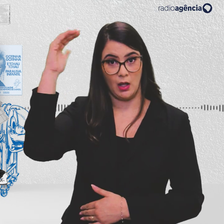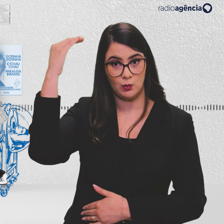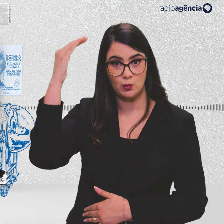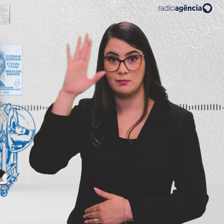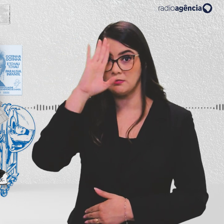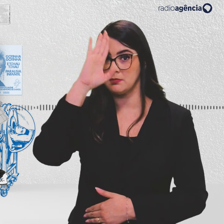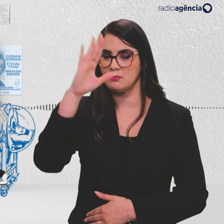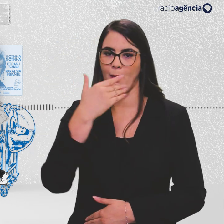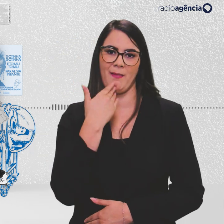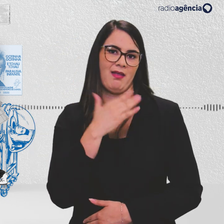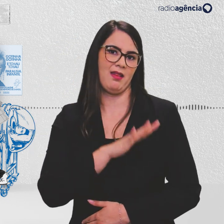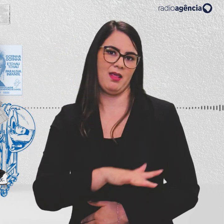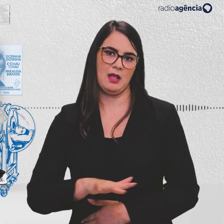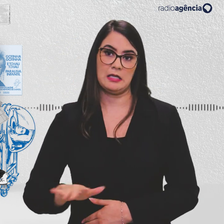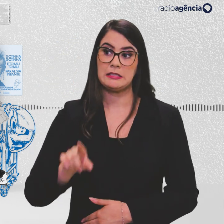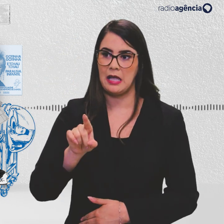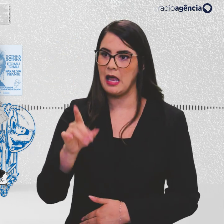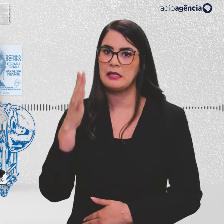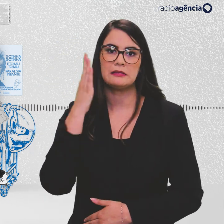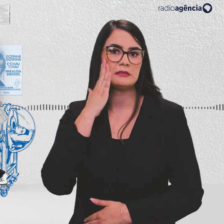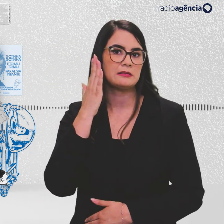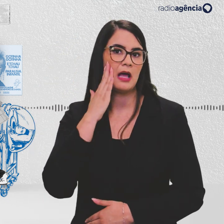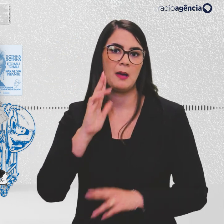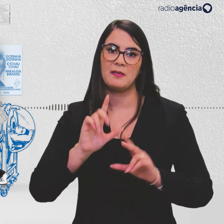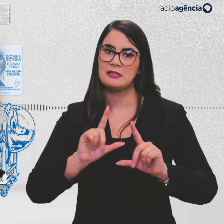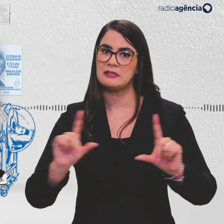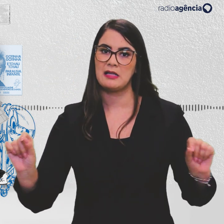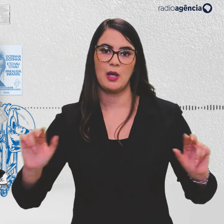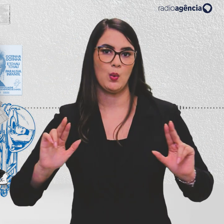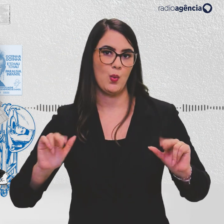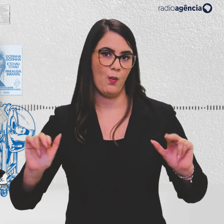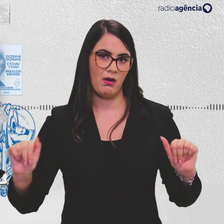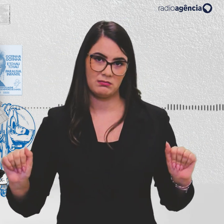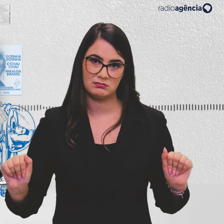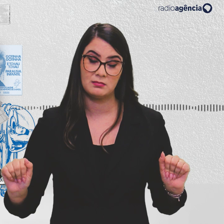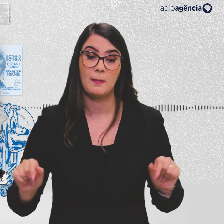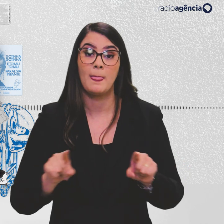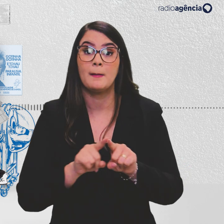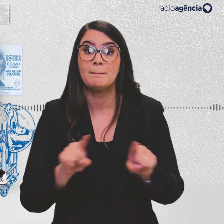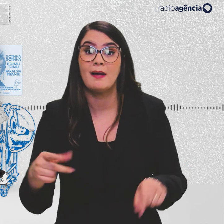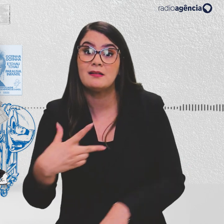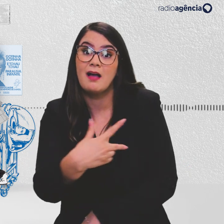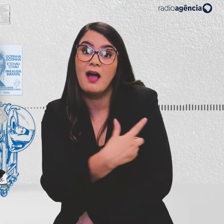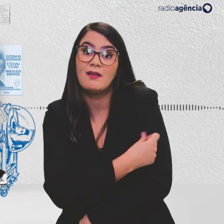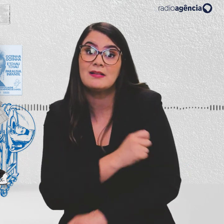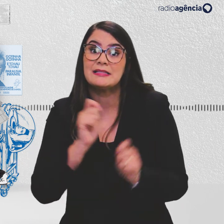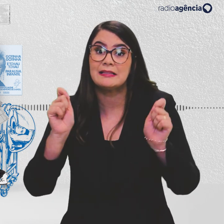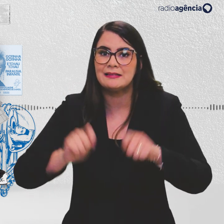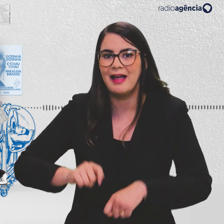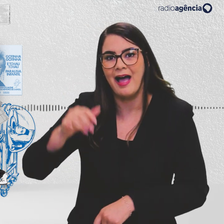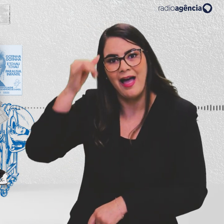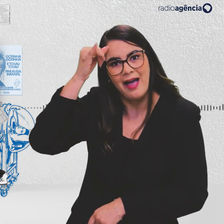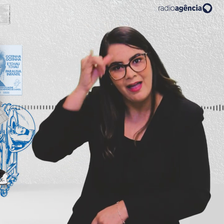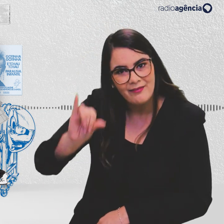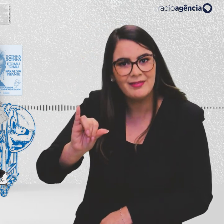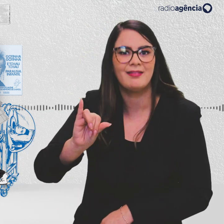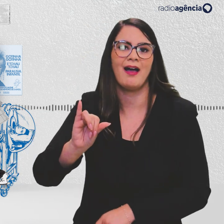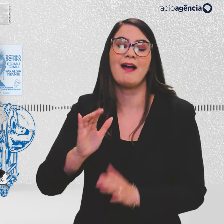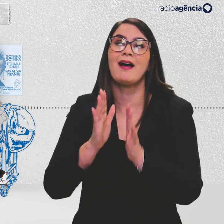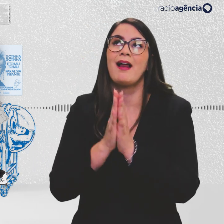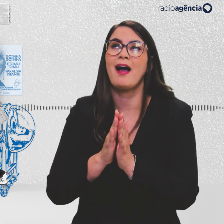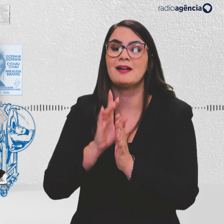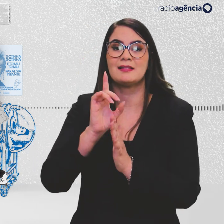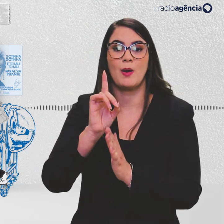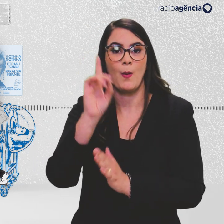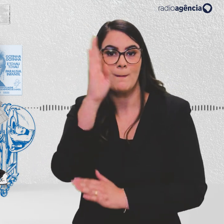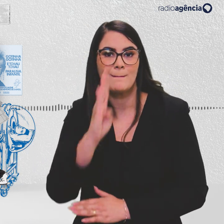crianças. E elas sabiam que nunca saíram de lá. Mas a vacina pode evitar isso. E graças a ela que o Brasil é